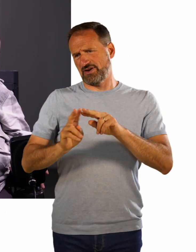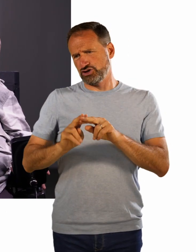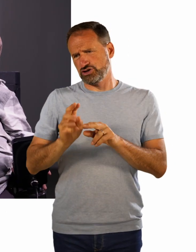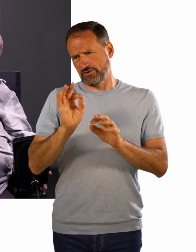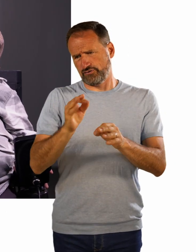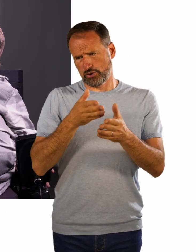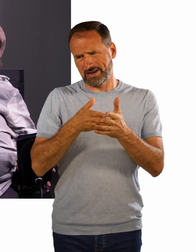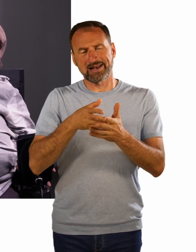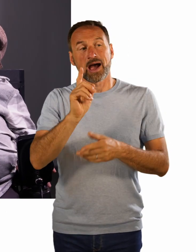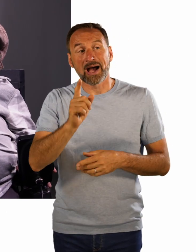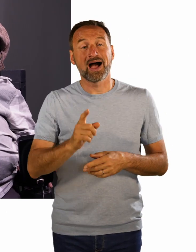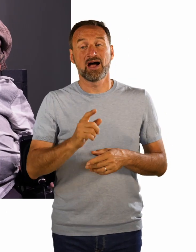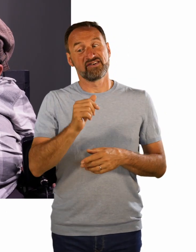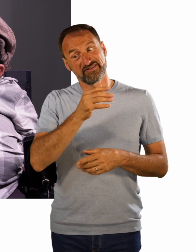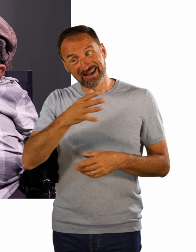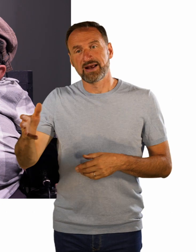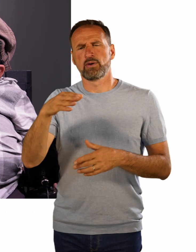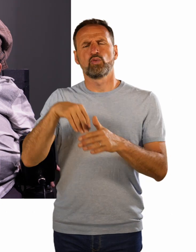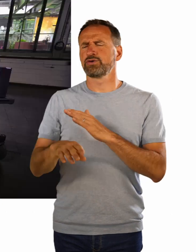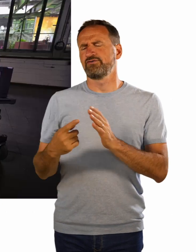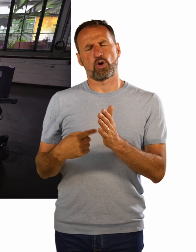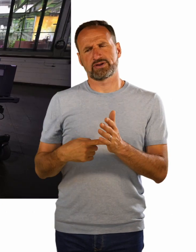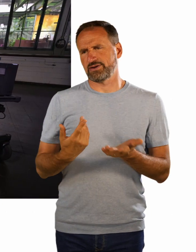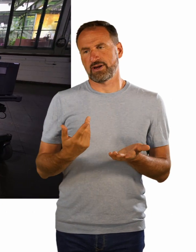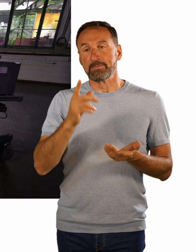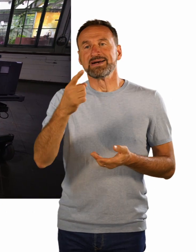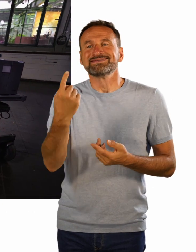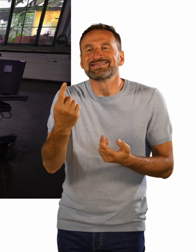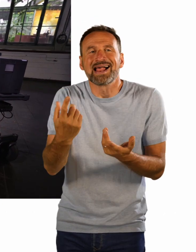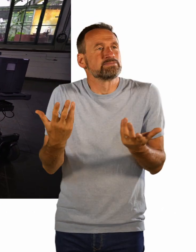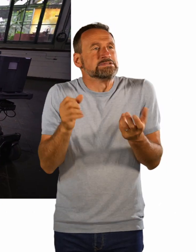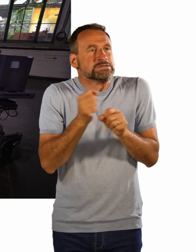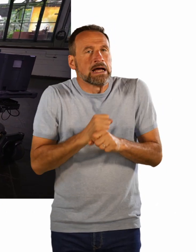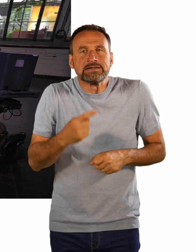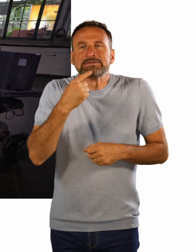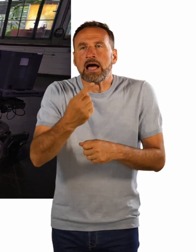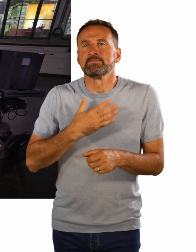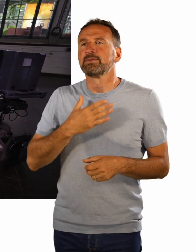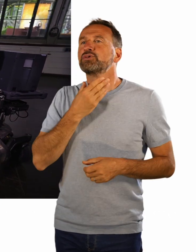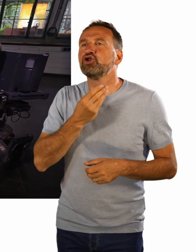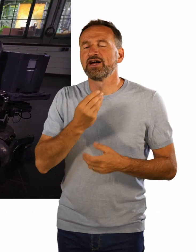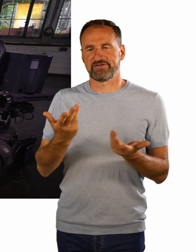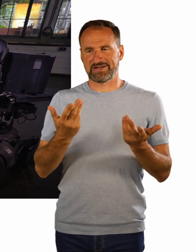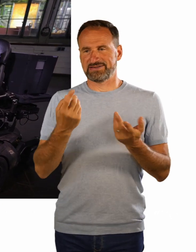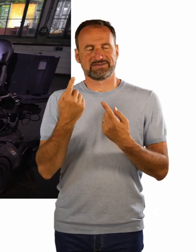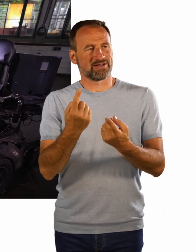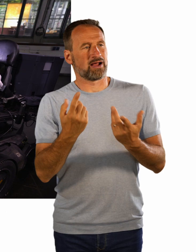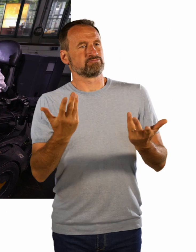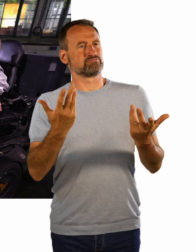selbstständig in der Lage dazu sind, vielleicht die Bedürfnisse zu äußern und zu sagen, dass eine